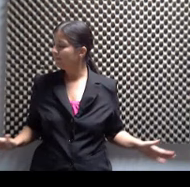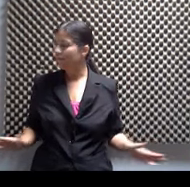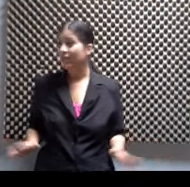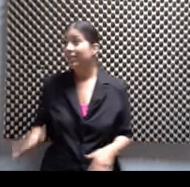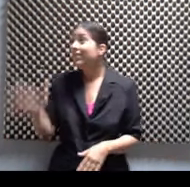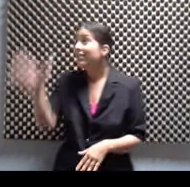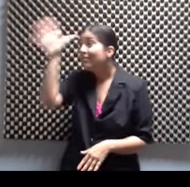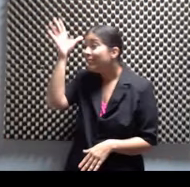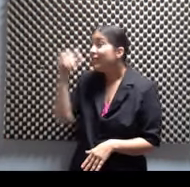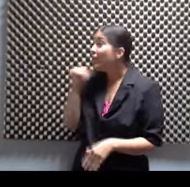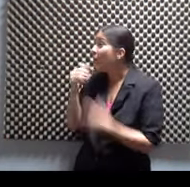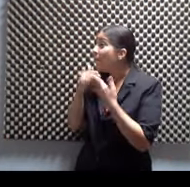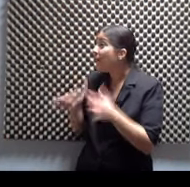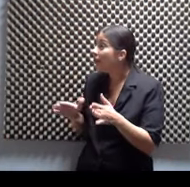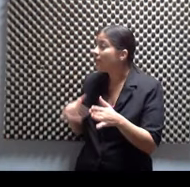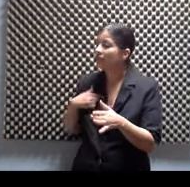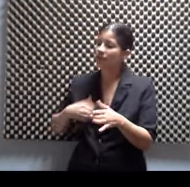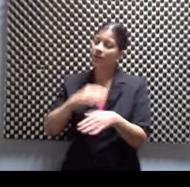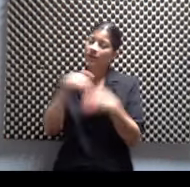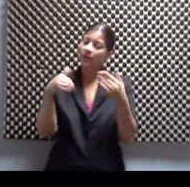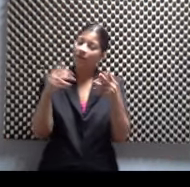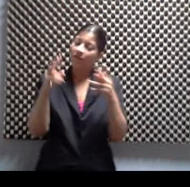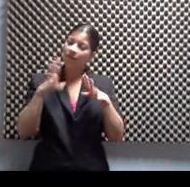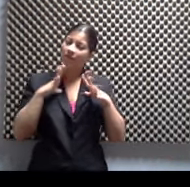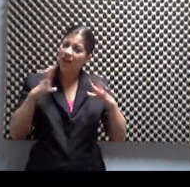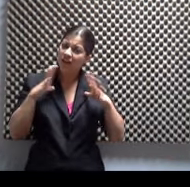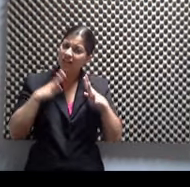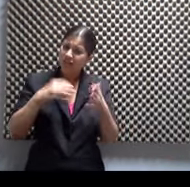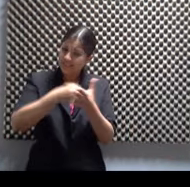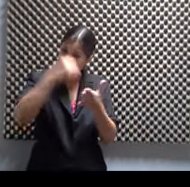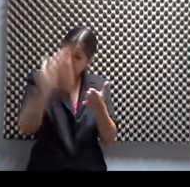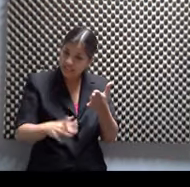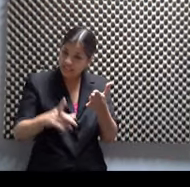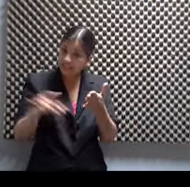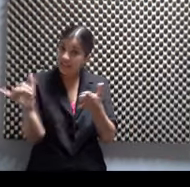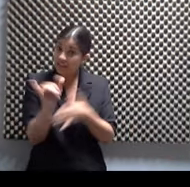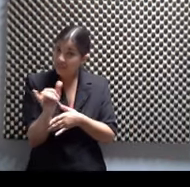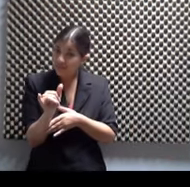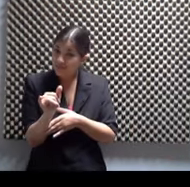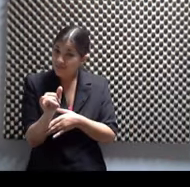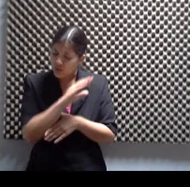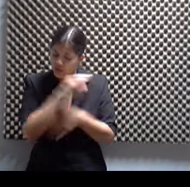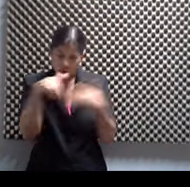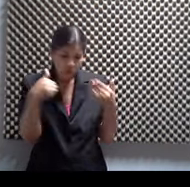la tablet. Con los caras que me están saliendo estas vacaciones y encima me están cobrando todo esto por entrar al internet.